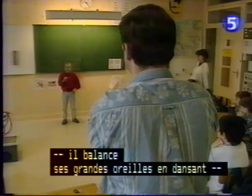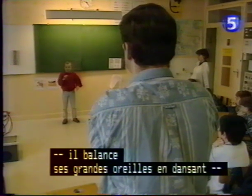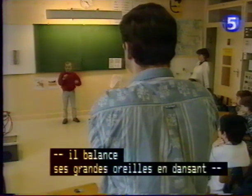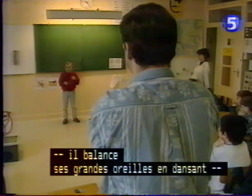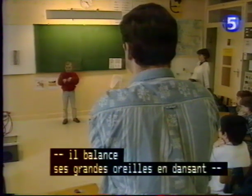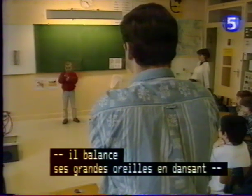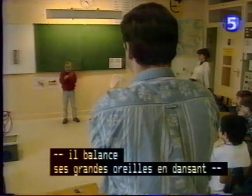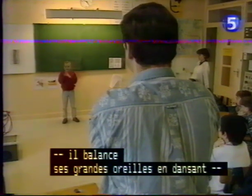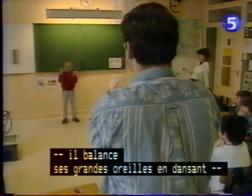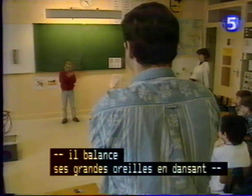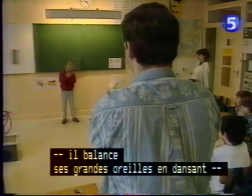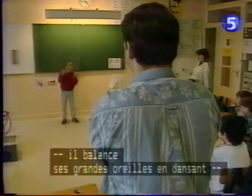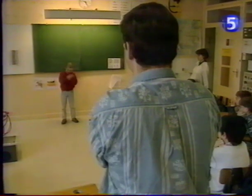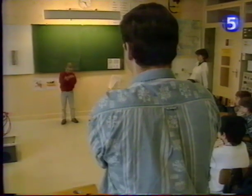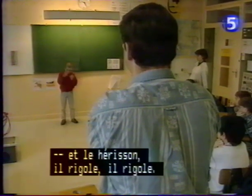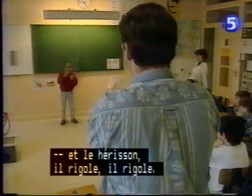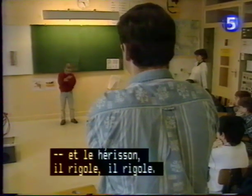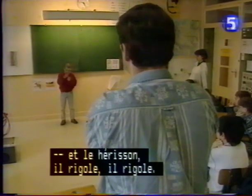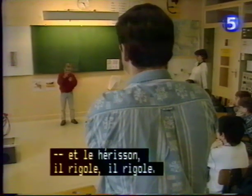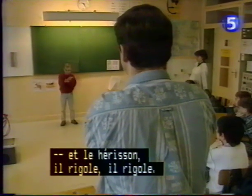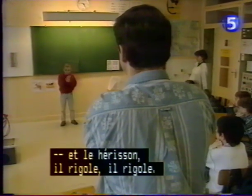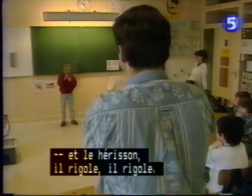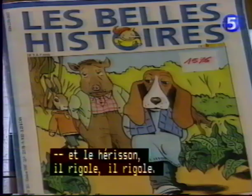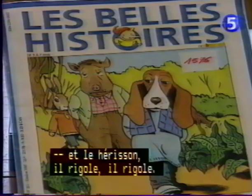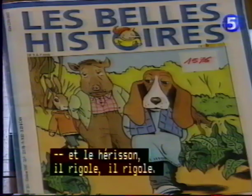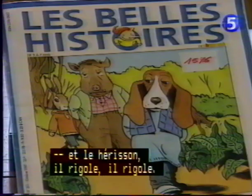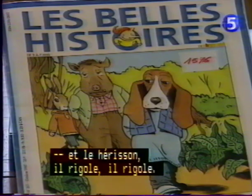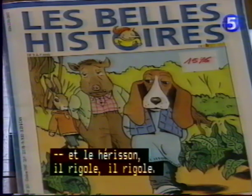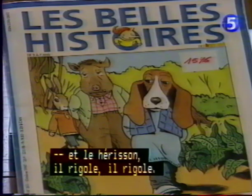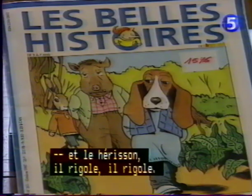grandes oreilles en dansant et le hérisson, il rigole, il rigole.